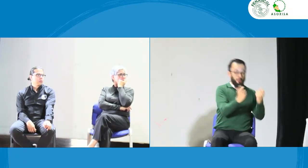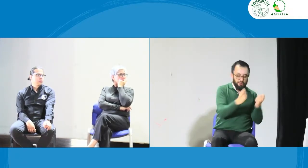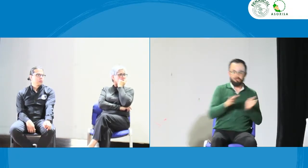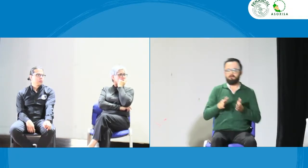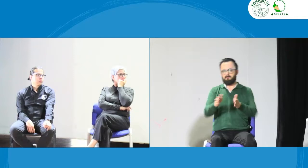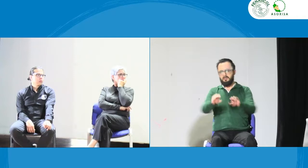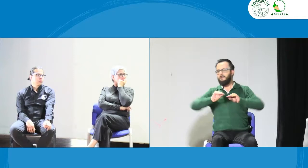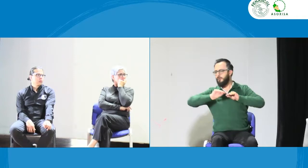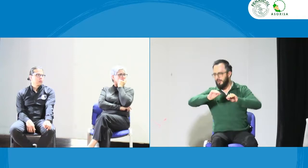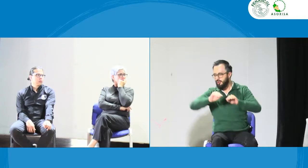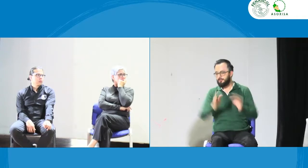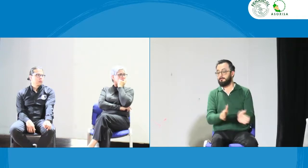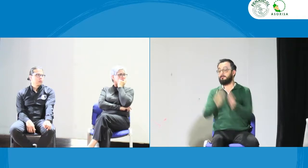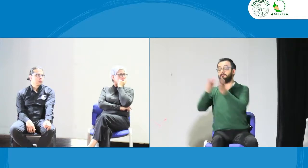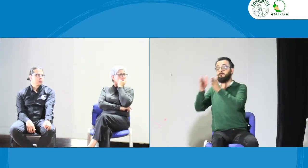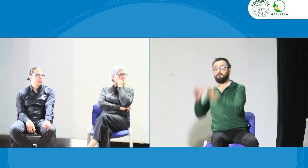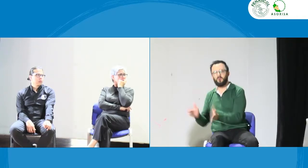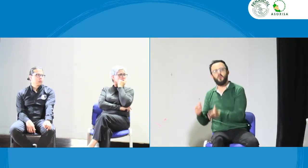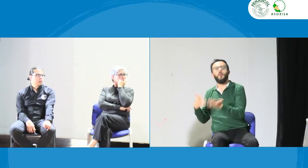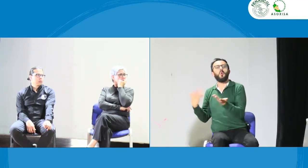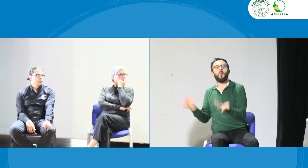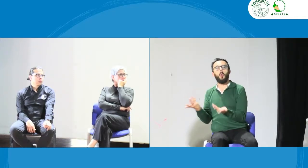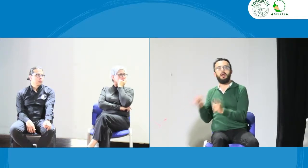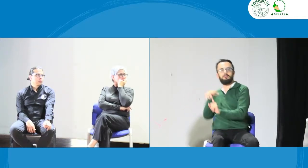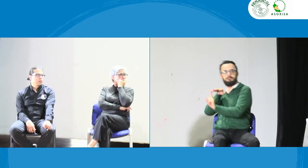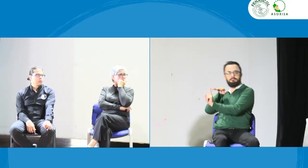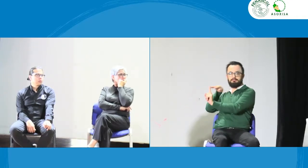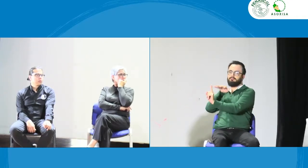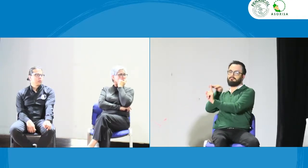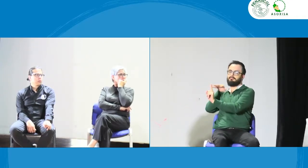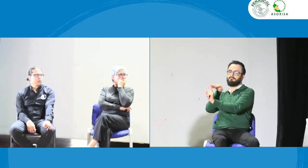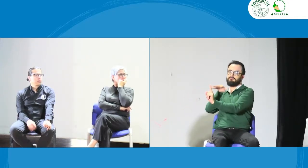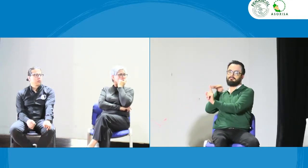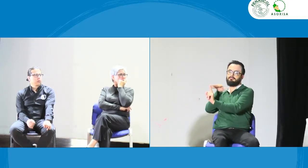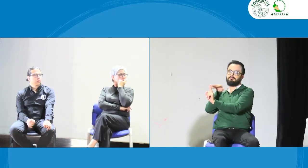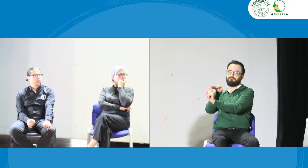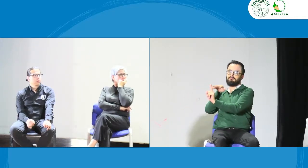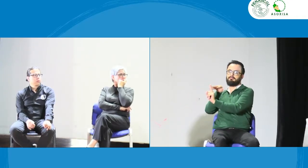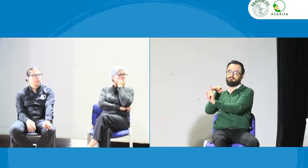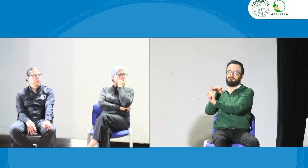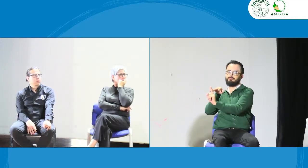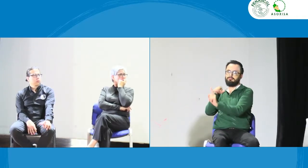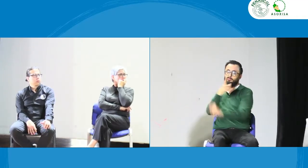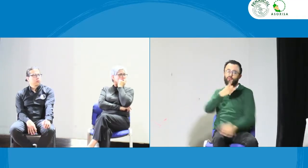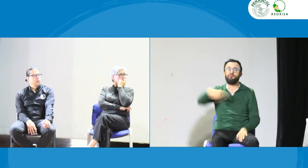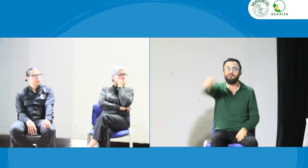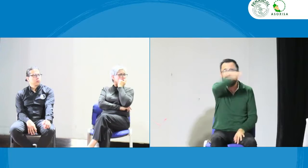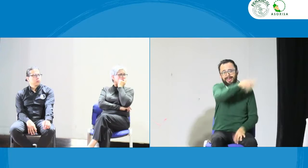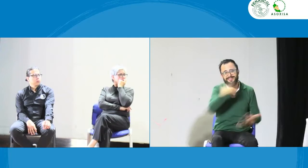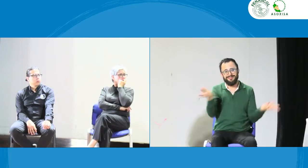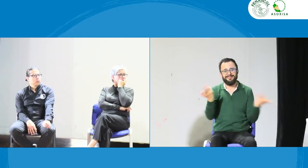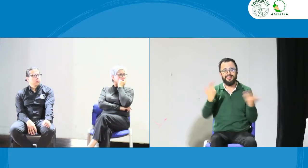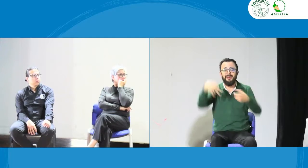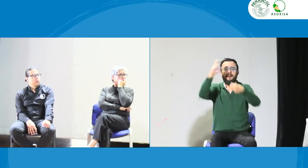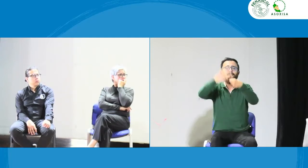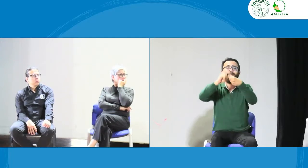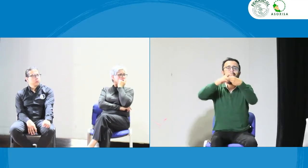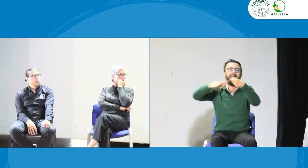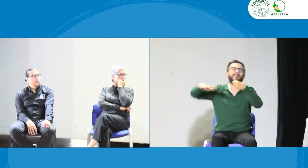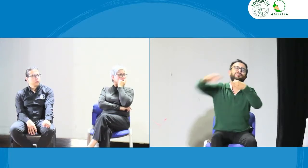Vía de promoción, vía de formación, y también la tercera vía es una vía de incidencia. Y la incidencia, ¿quién la